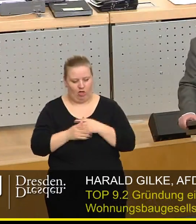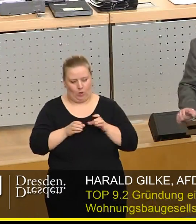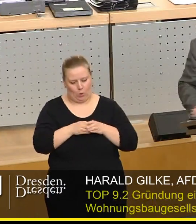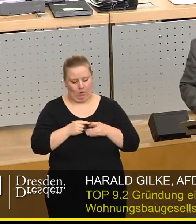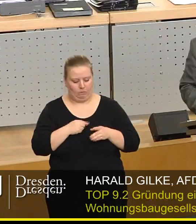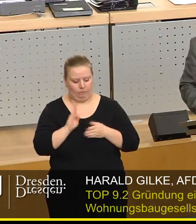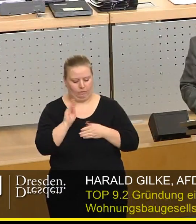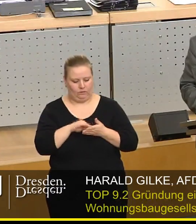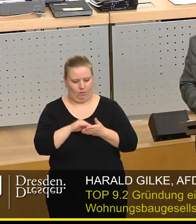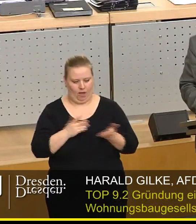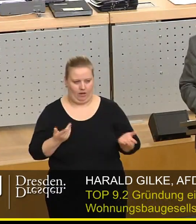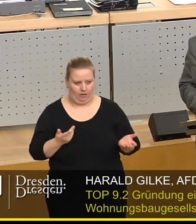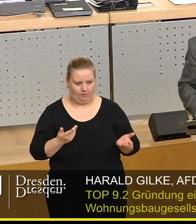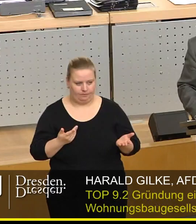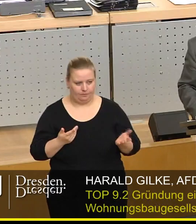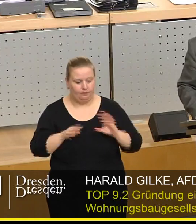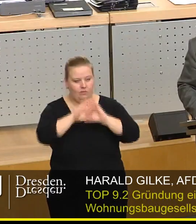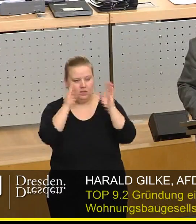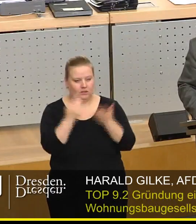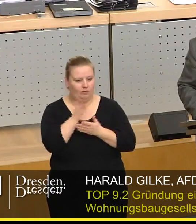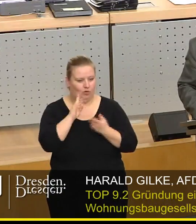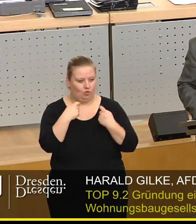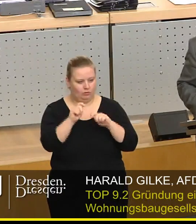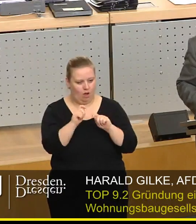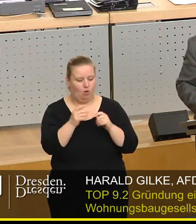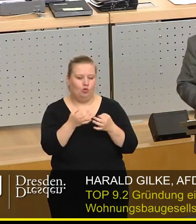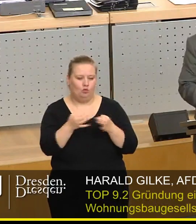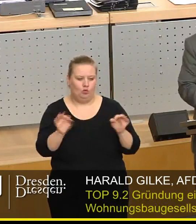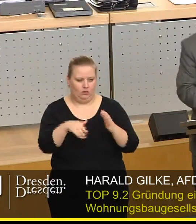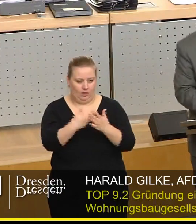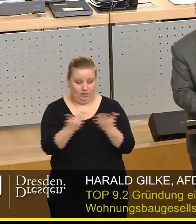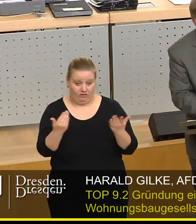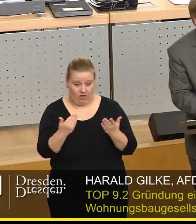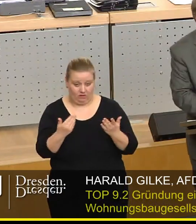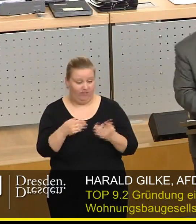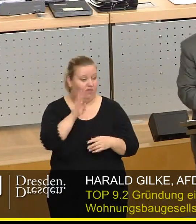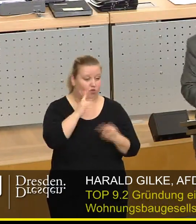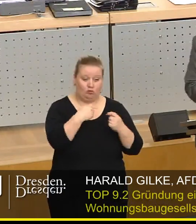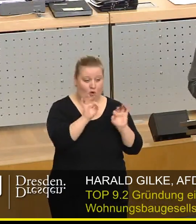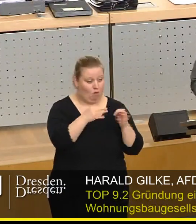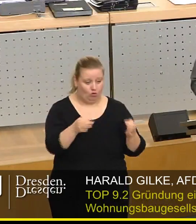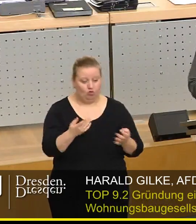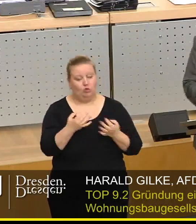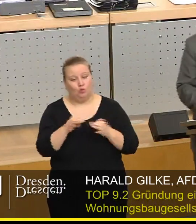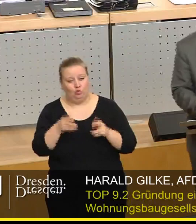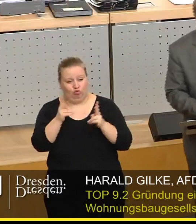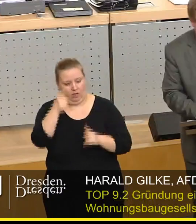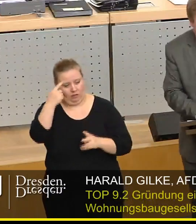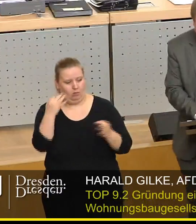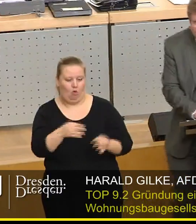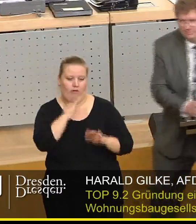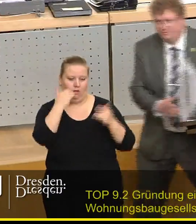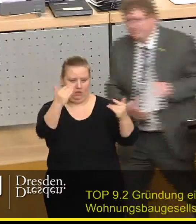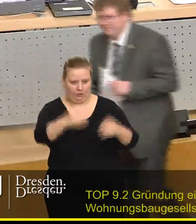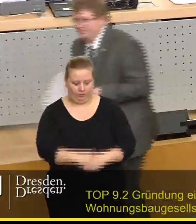Gruppe? Es gibt unterm Strich zur Wurpa ein schönes Fazit. Wir brauchen keine Wurpa, wir brauchen verantwortungsvolle Stadträte. Vielen